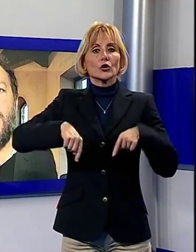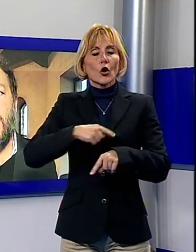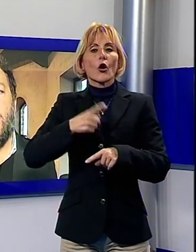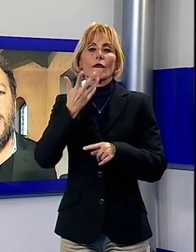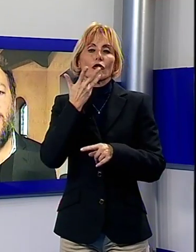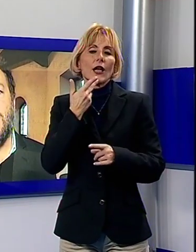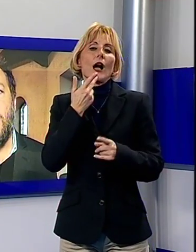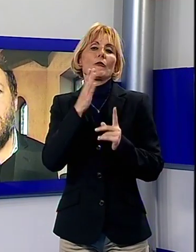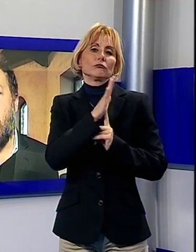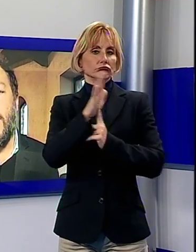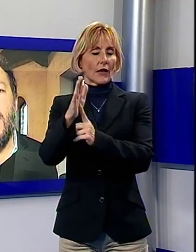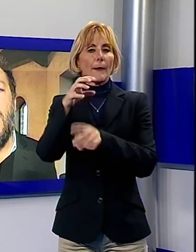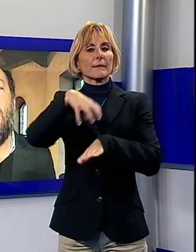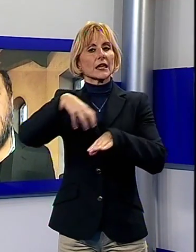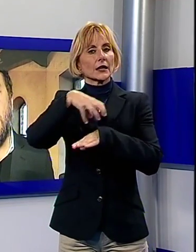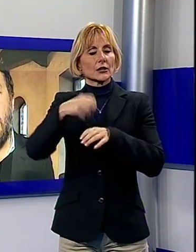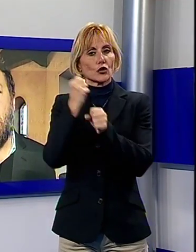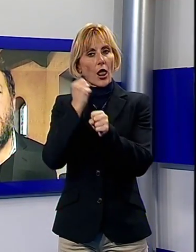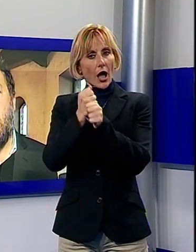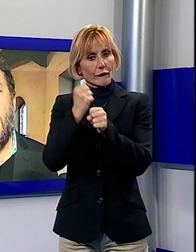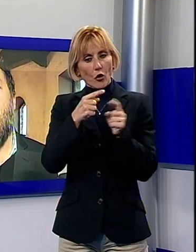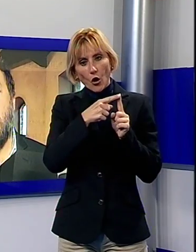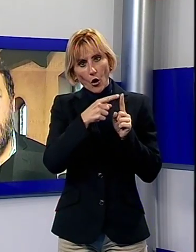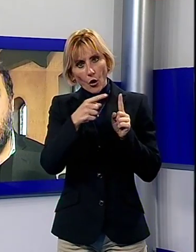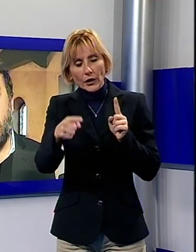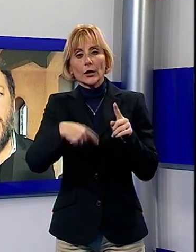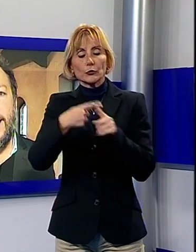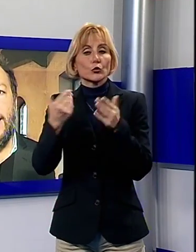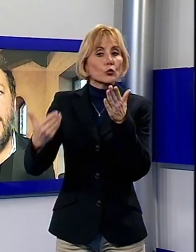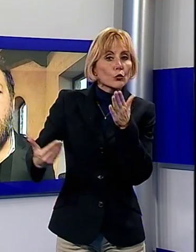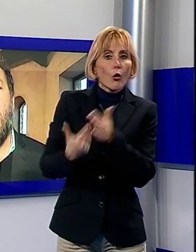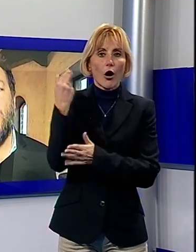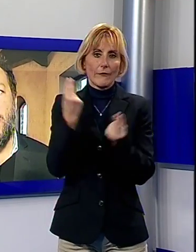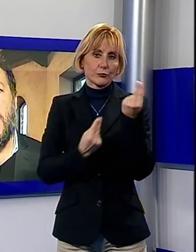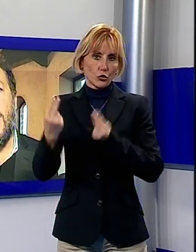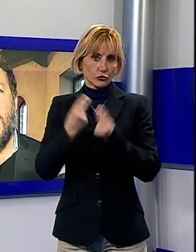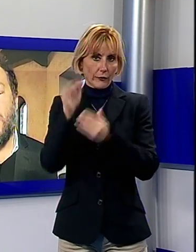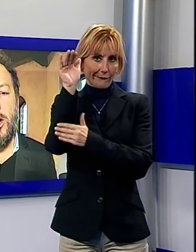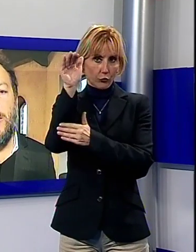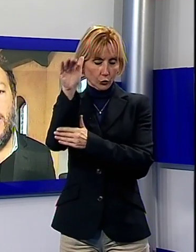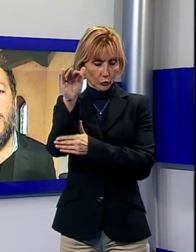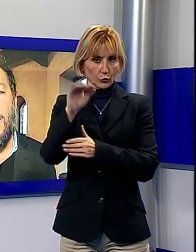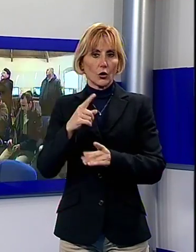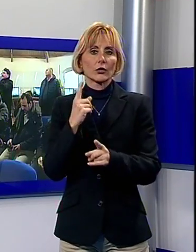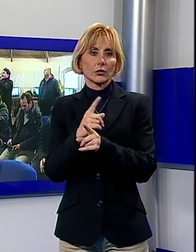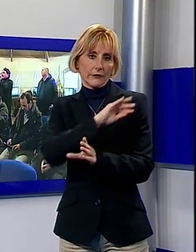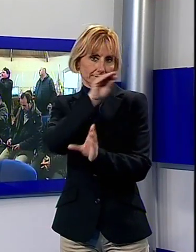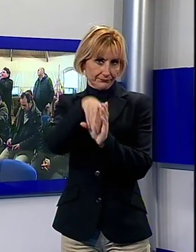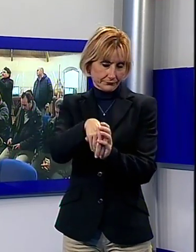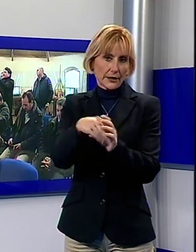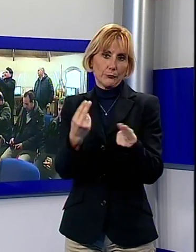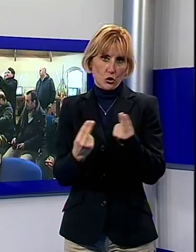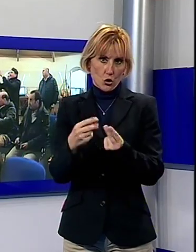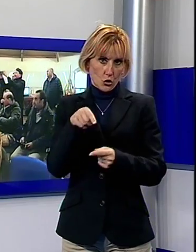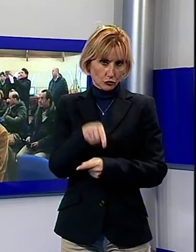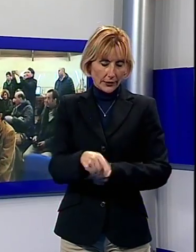ministro, far vedere lo stato di avanzamento dei lavori e presentare le progettualità ulteriori per le realtà che ancora non sono rientrate nel progetto ma che continuiamo di far rientrare